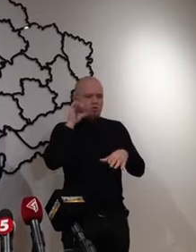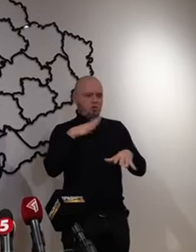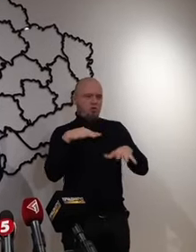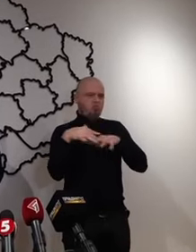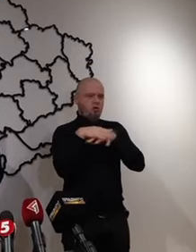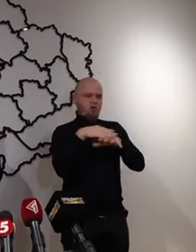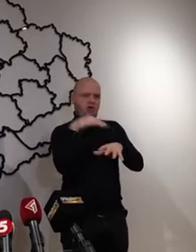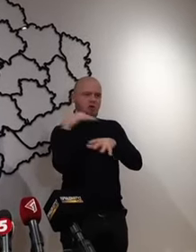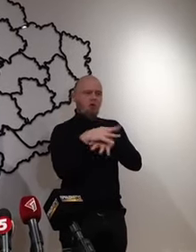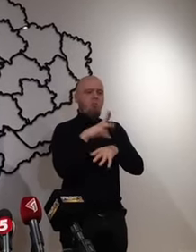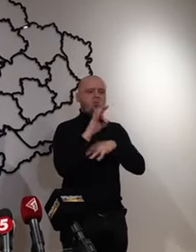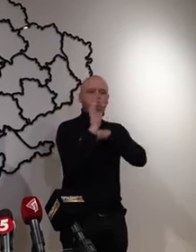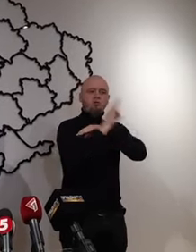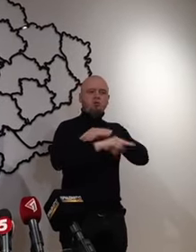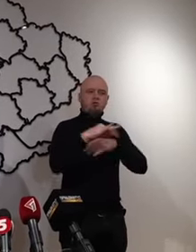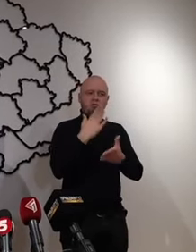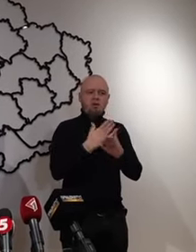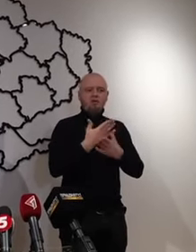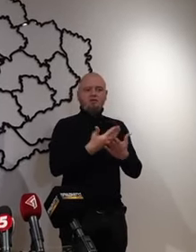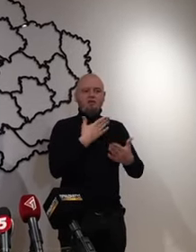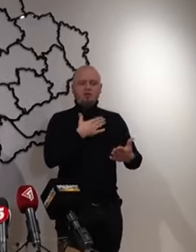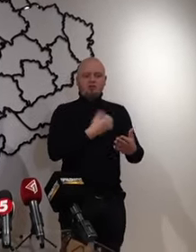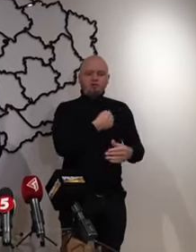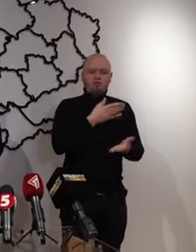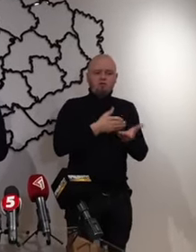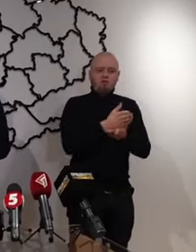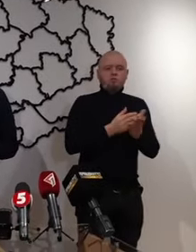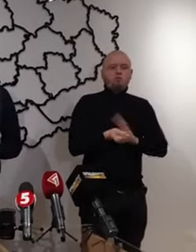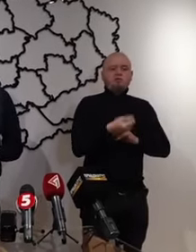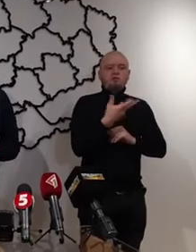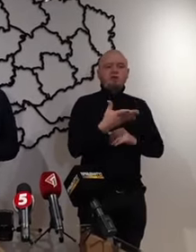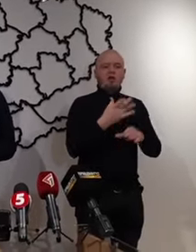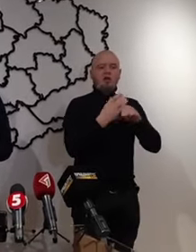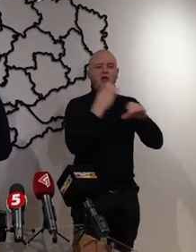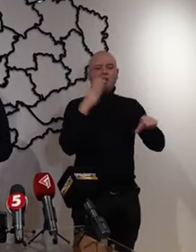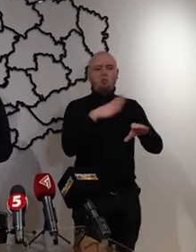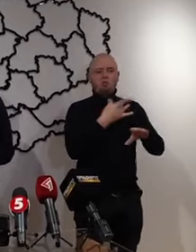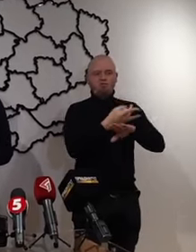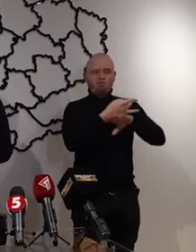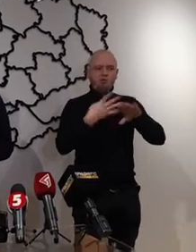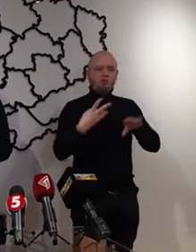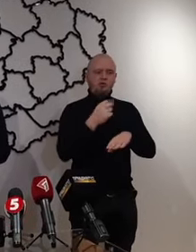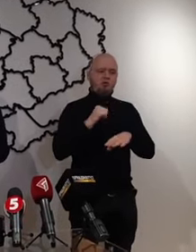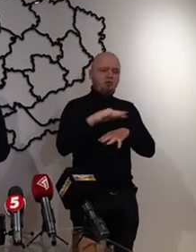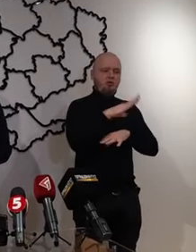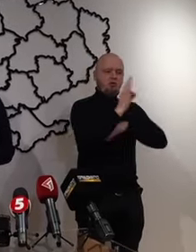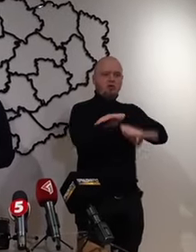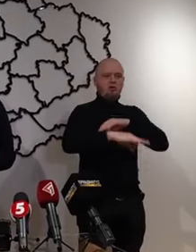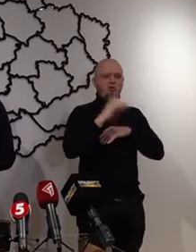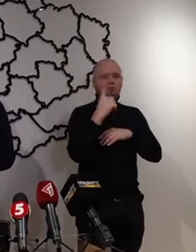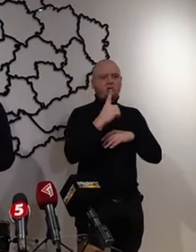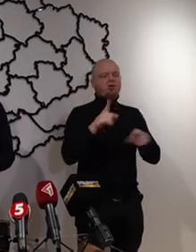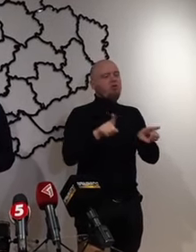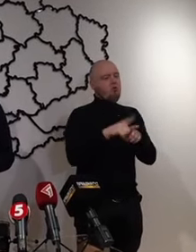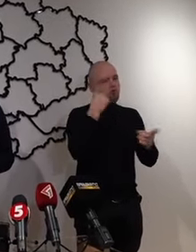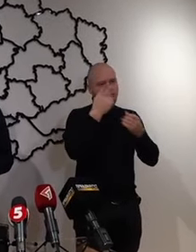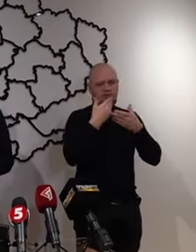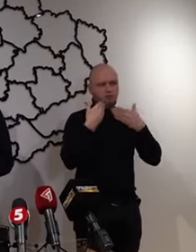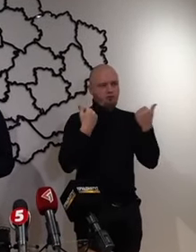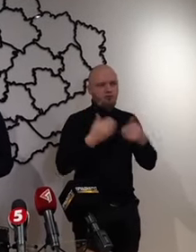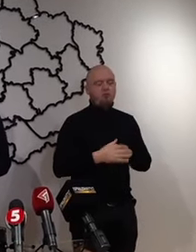заходу? Чи маєте від наших військовоспужборців скільки ракет було випущено? Таку інформацію не володіють.